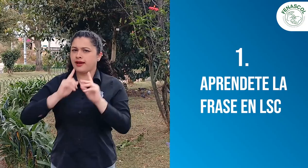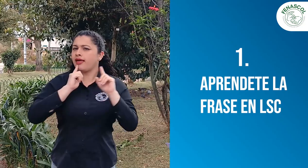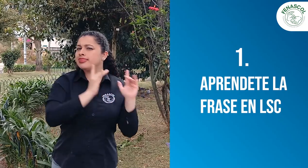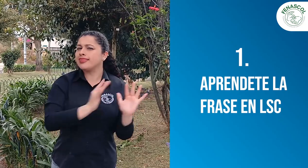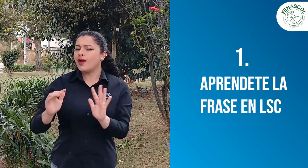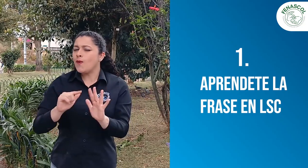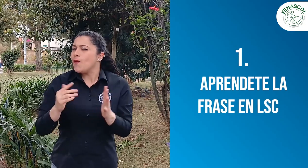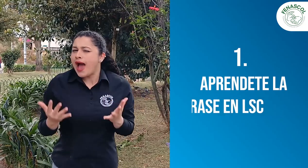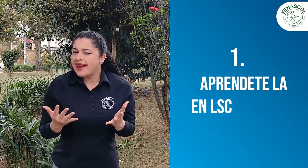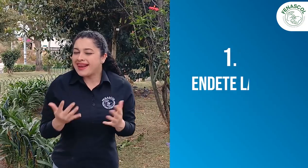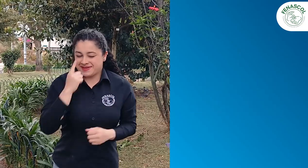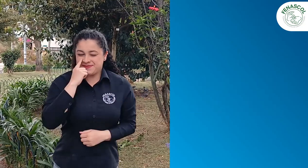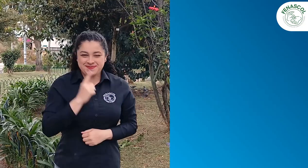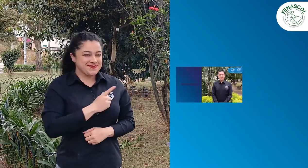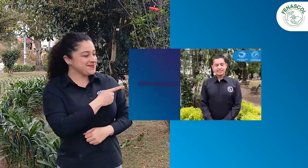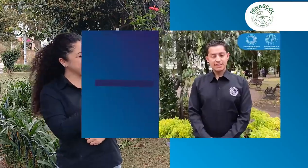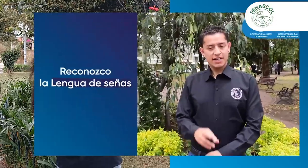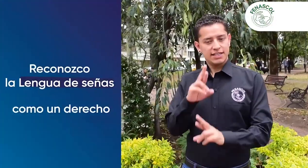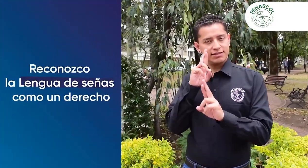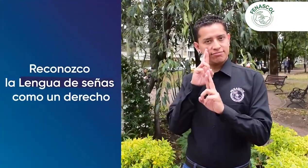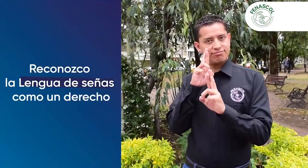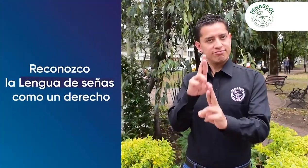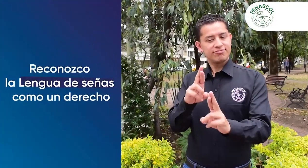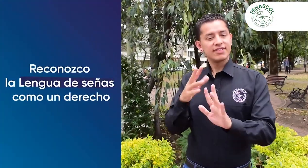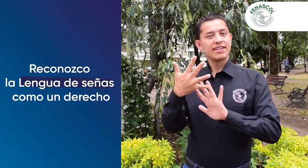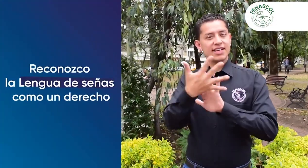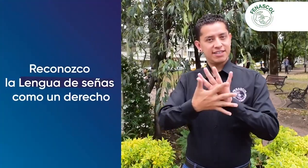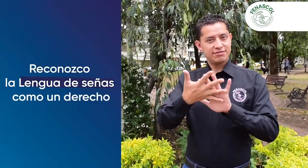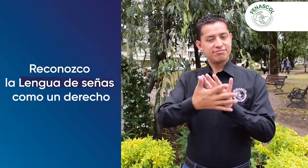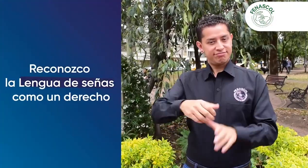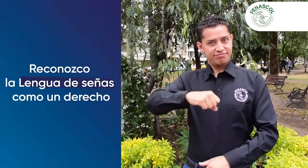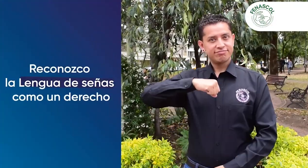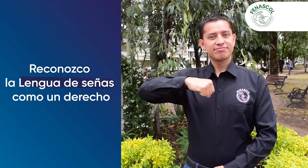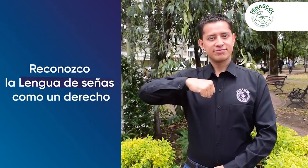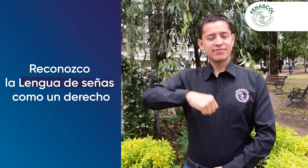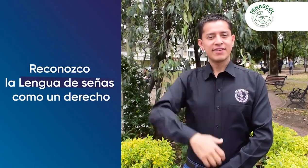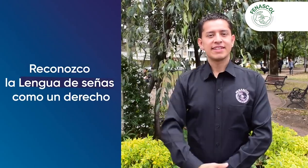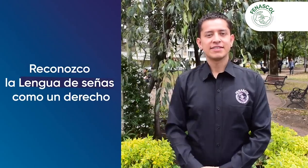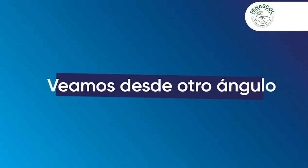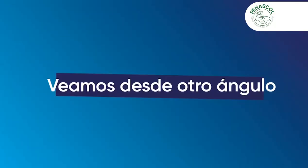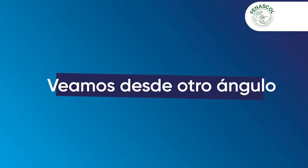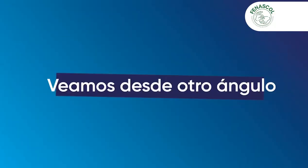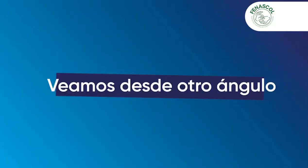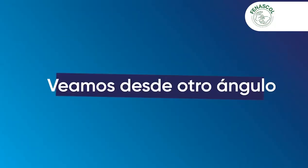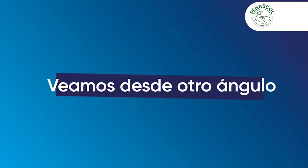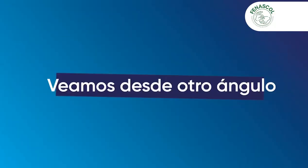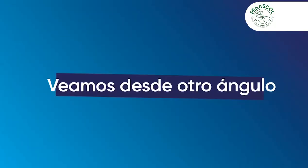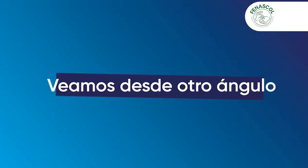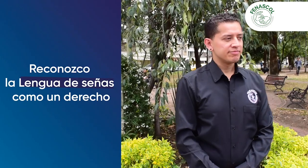aprende a decir la siguiente frase en lengua de señas. Reconozco la lengua de señas como un derecho. Veámoslo desde otro